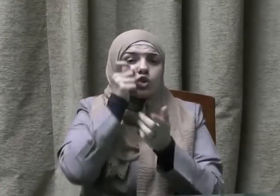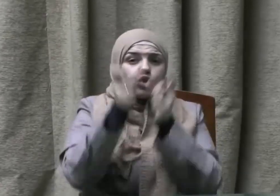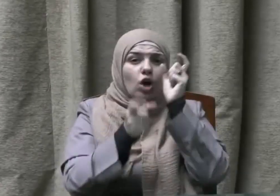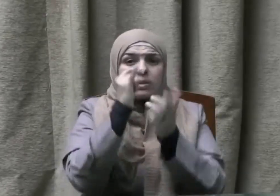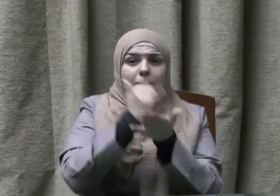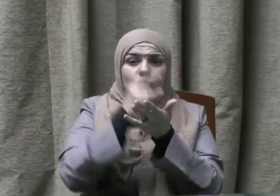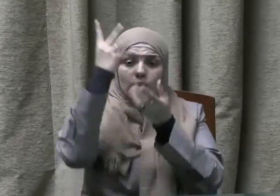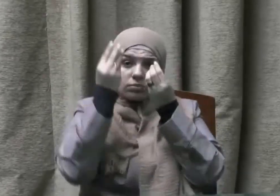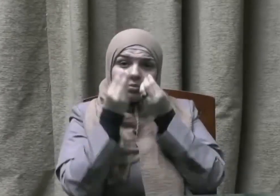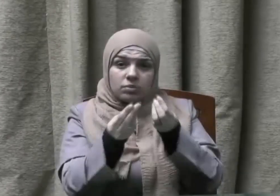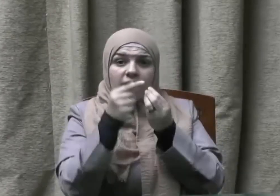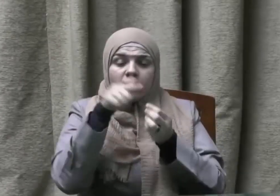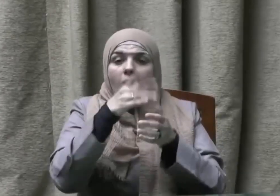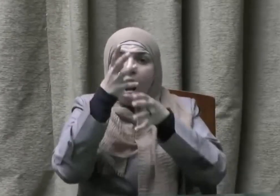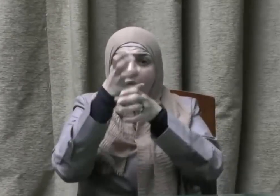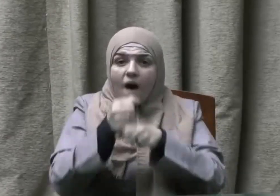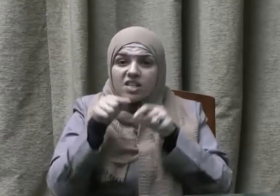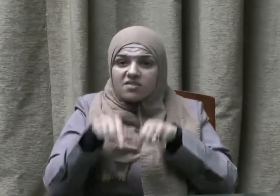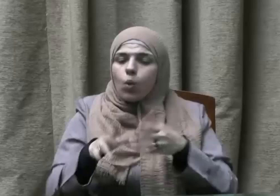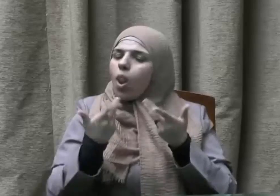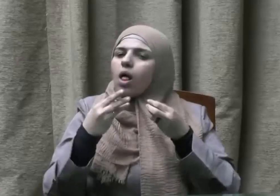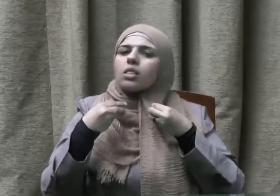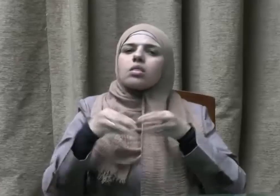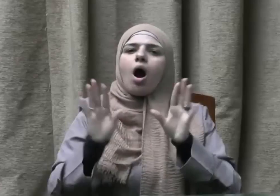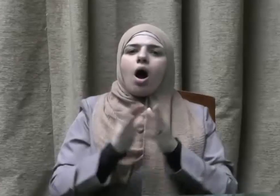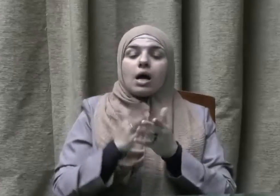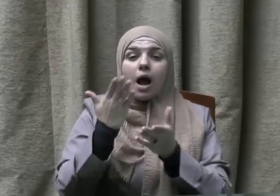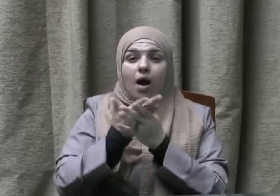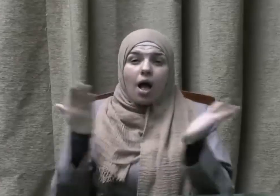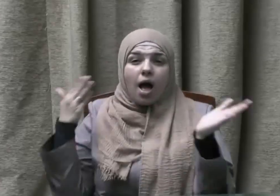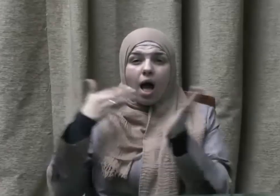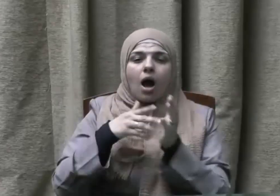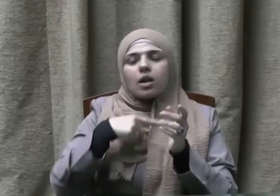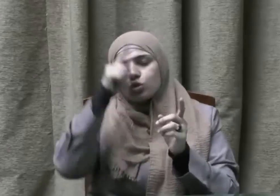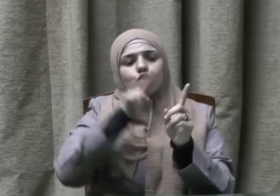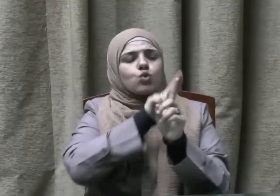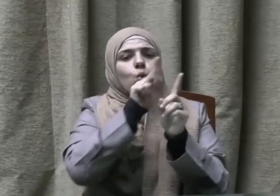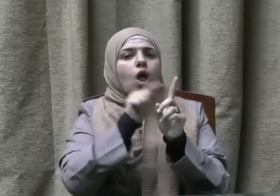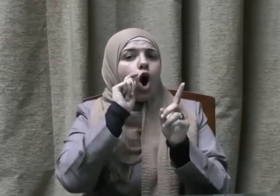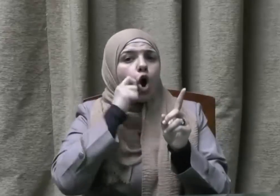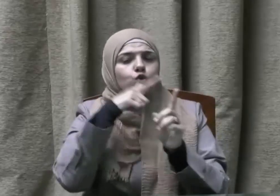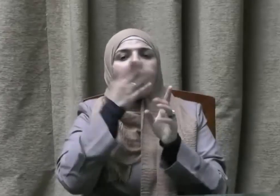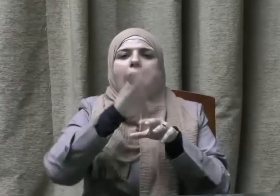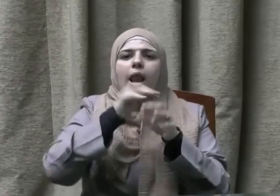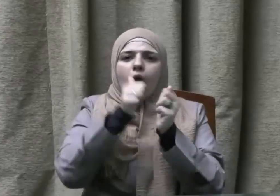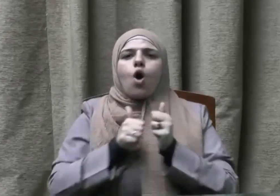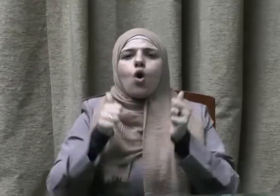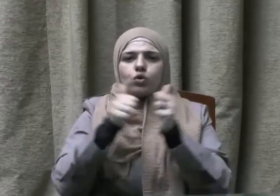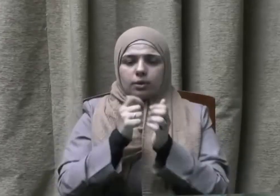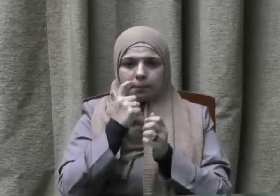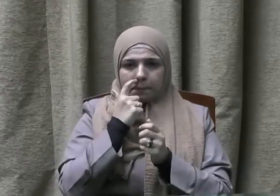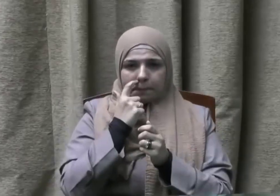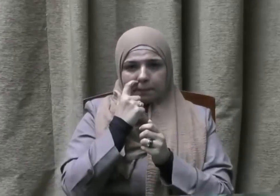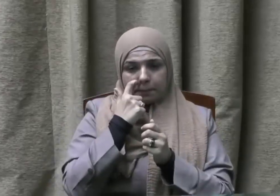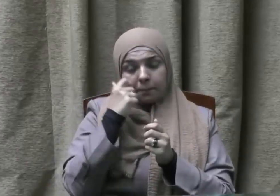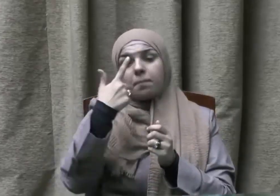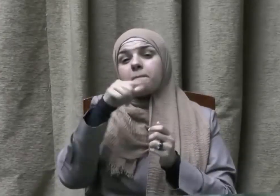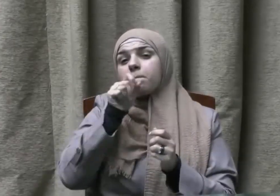عليه وسلم إن الله سائل كل راع عما استرعاه أحفظ أن ضيع حتى